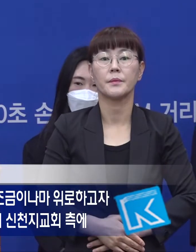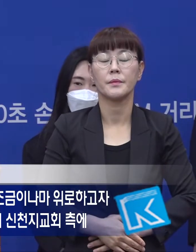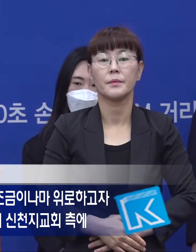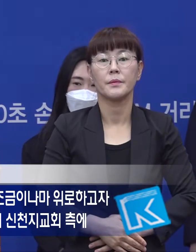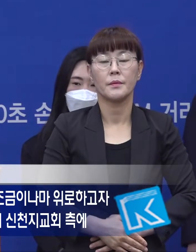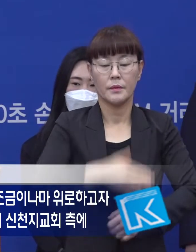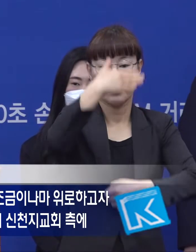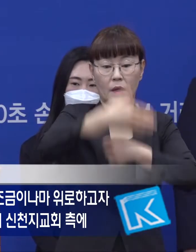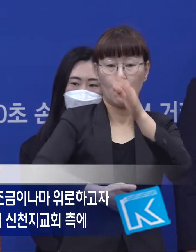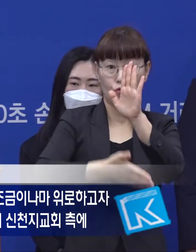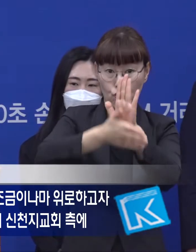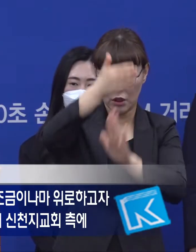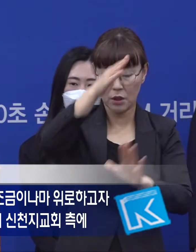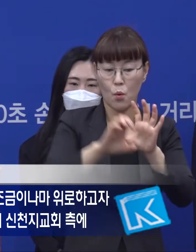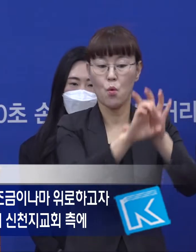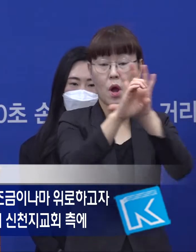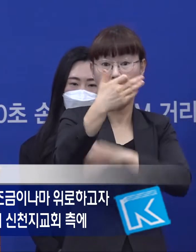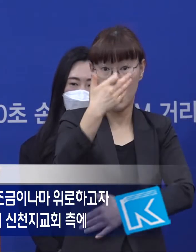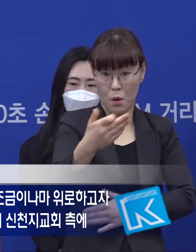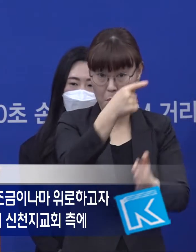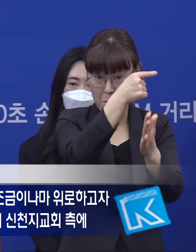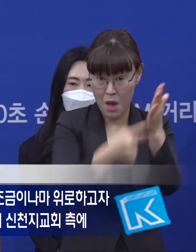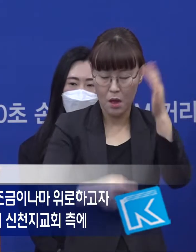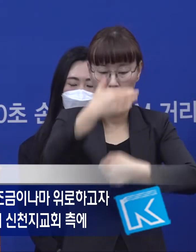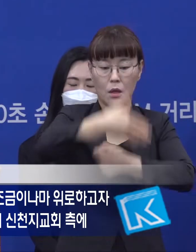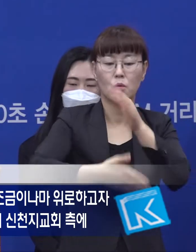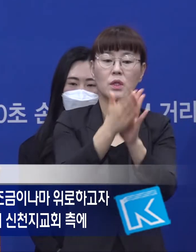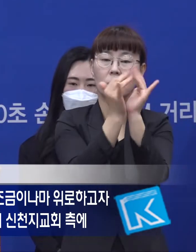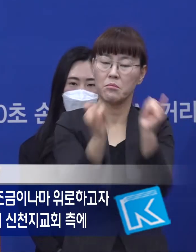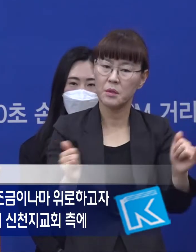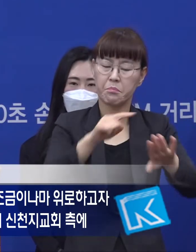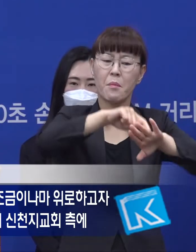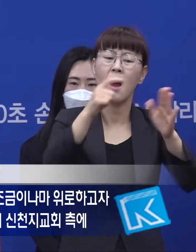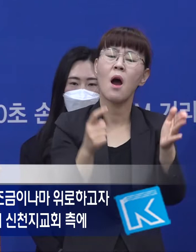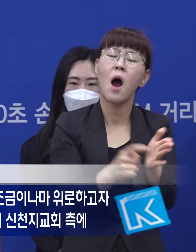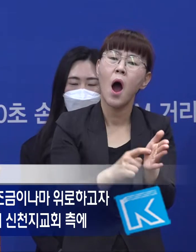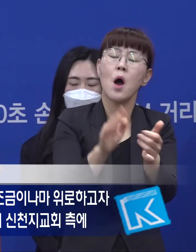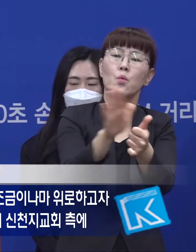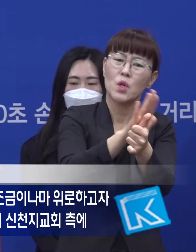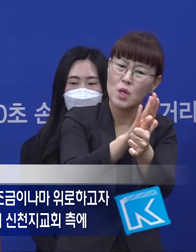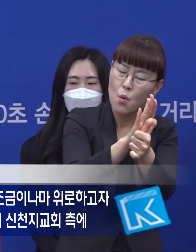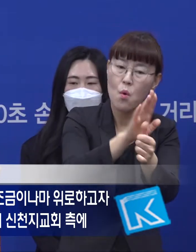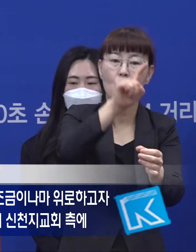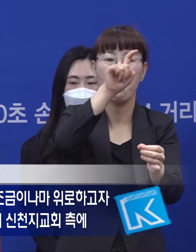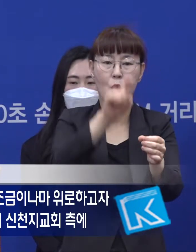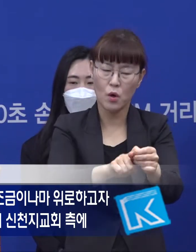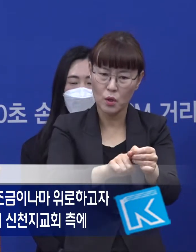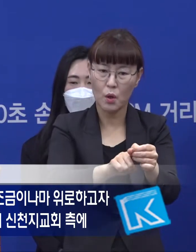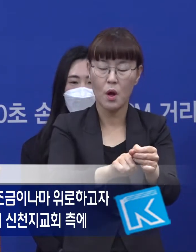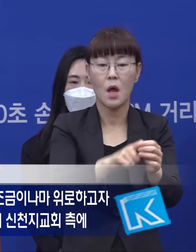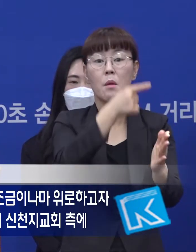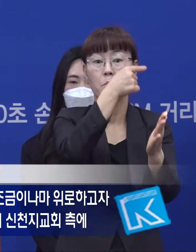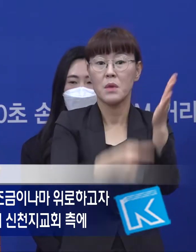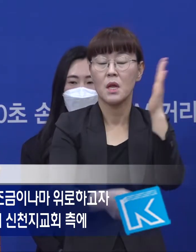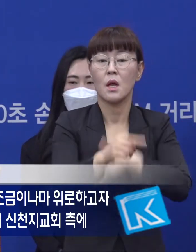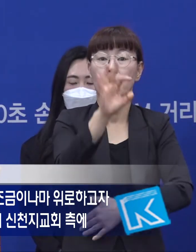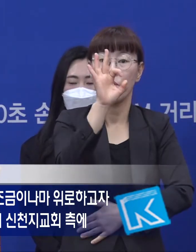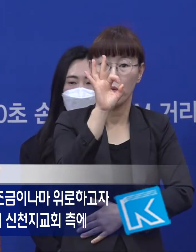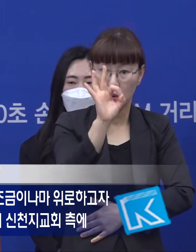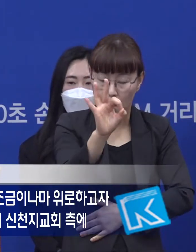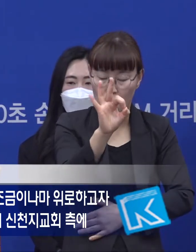대구시는 코로나19로 피해를 입은 시민의 마음을 조금이나마 위로하고 물주적 피해에 대한